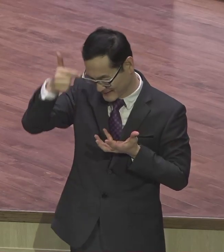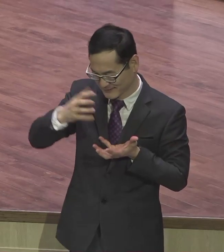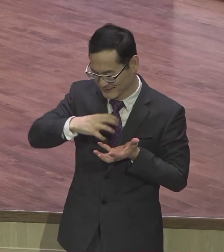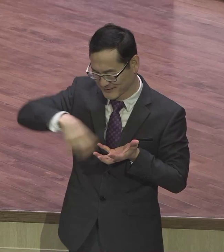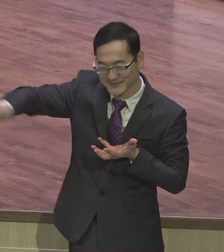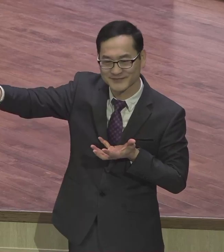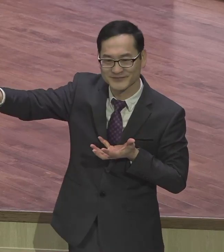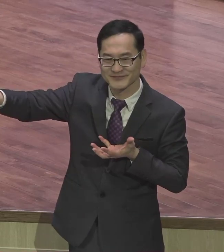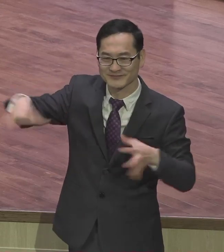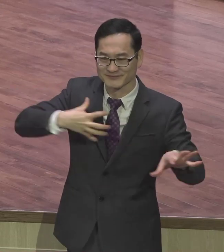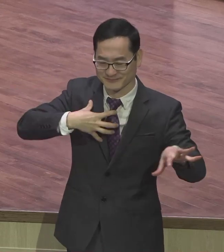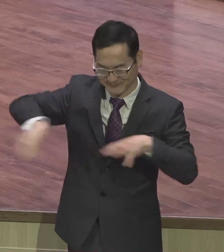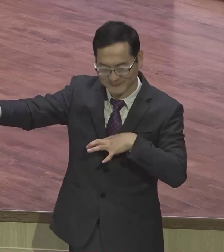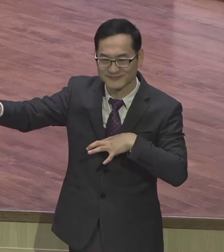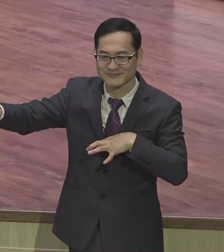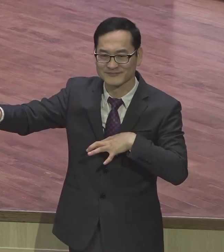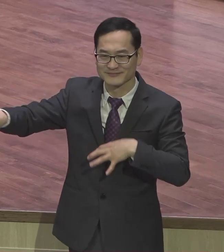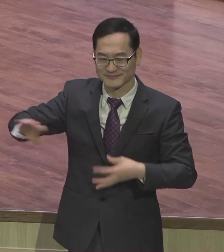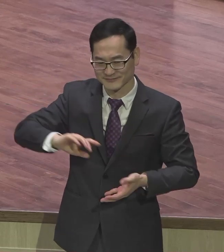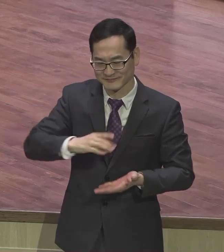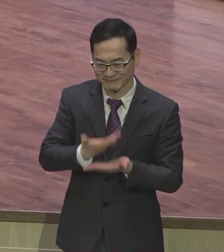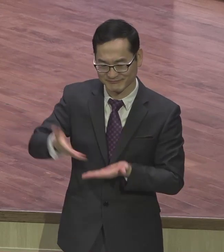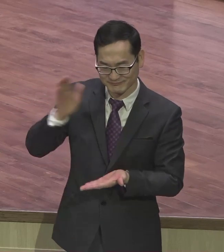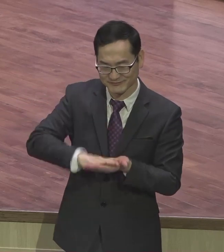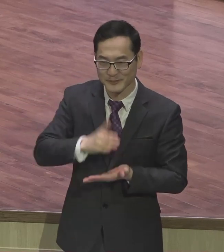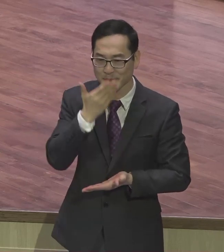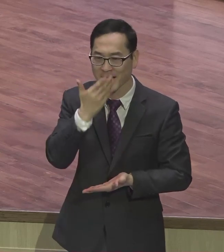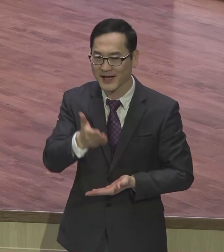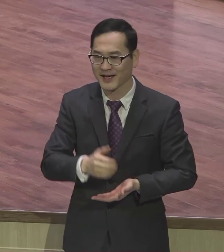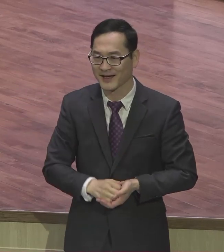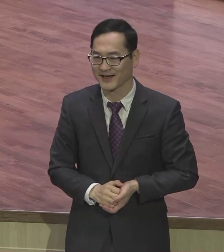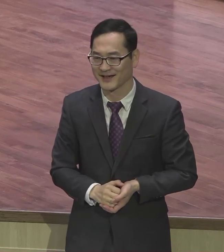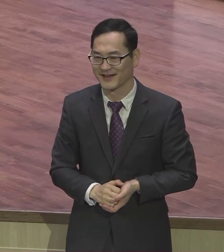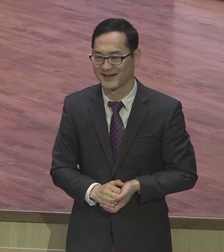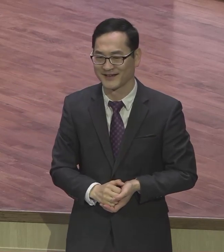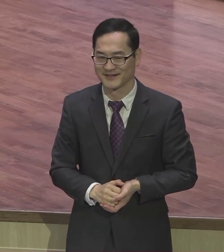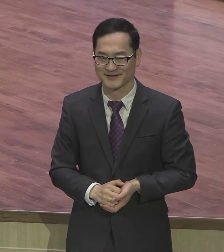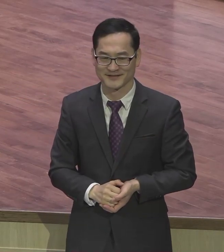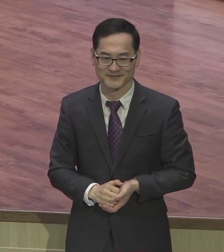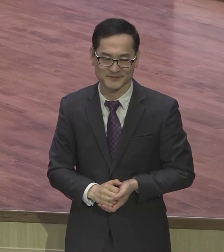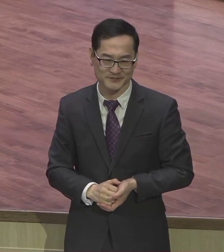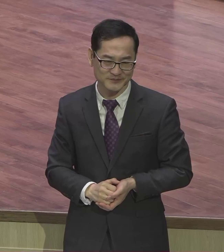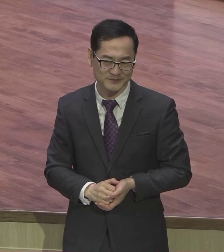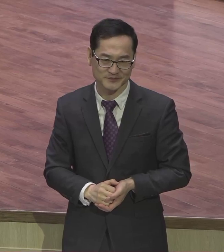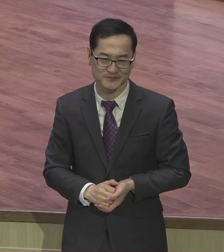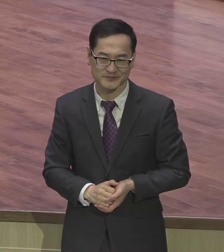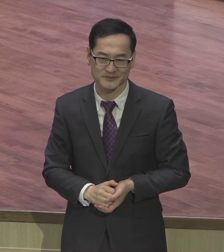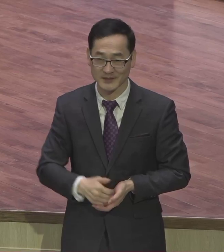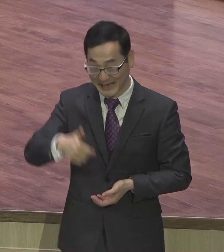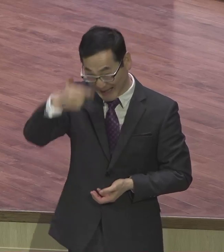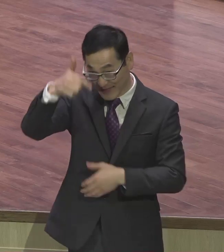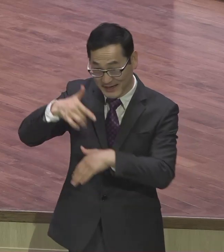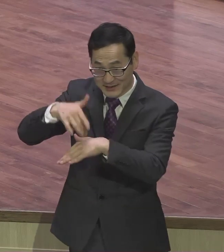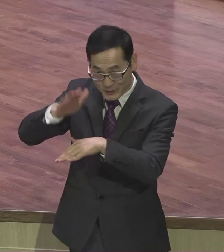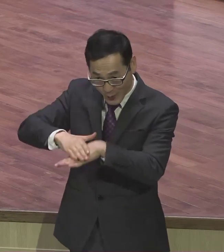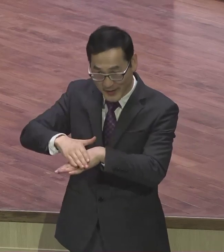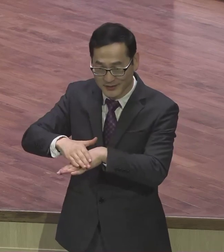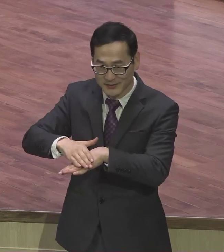예털을 벗고 새털을 갖추라 쉬운 말이 아니에요 옛날 가짓던 습관 이거 벗어버리고 새로운 습관